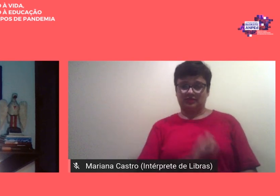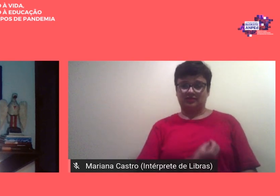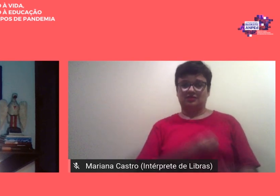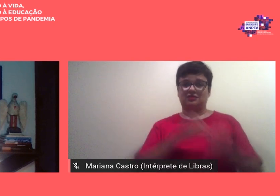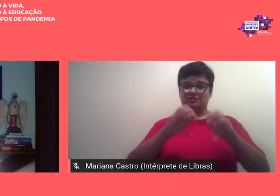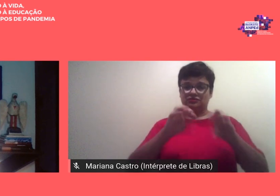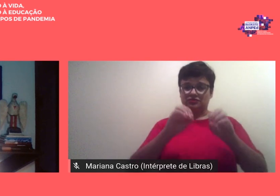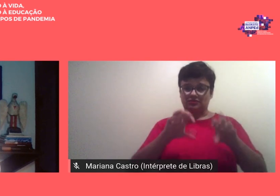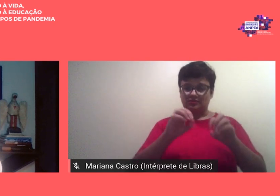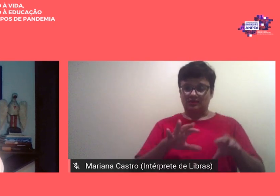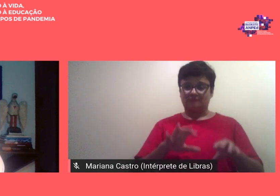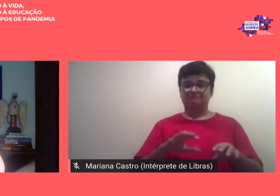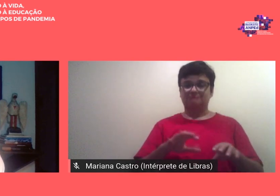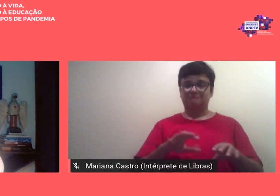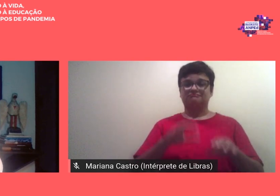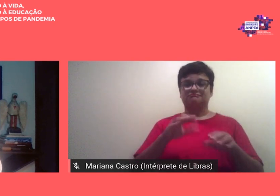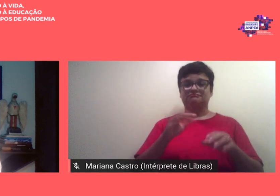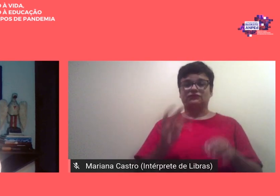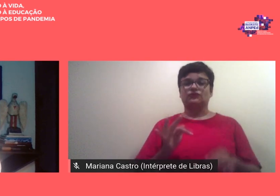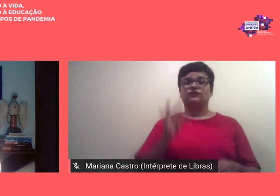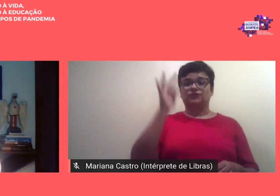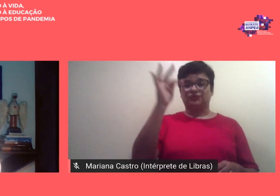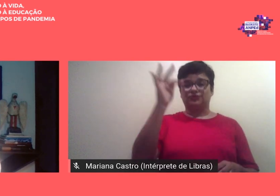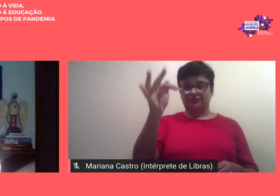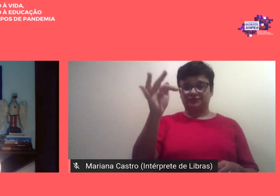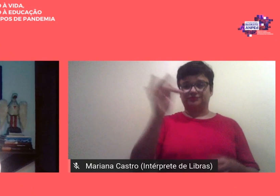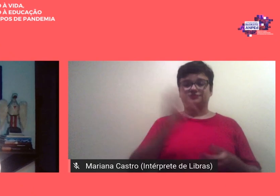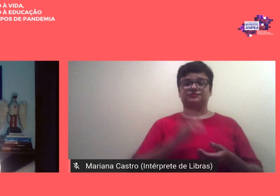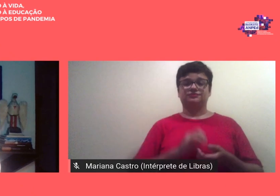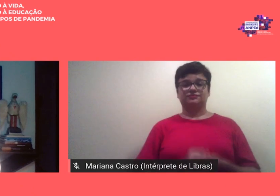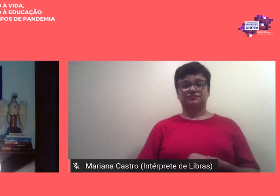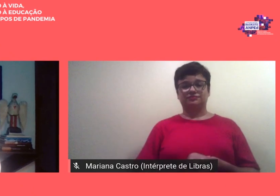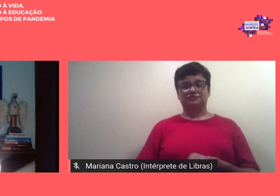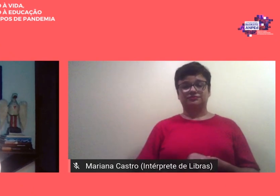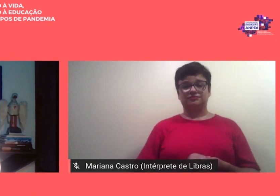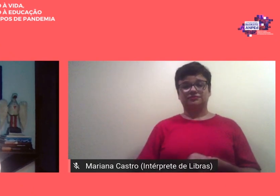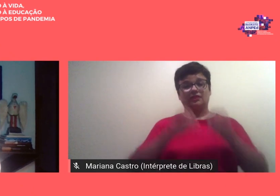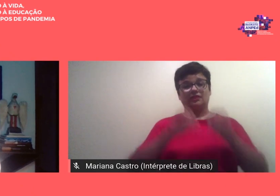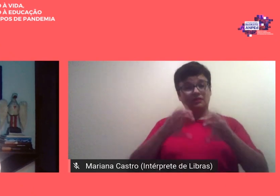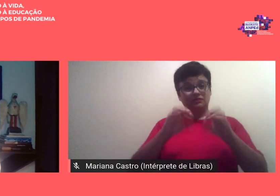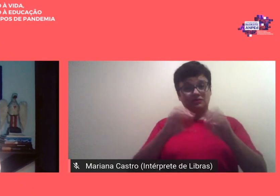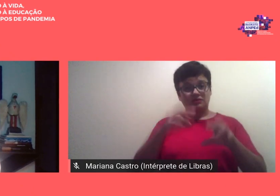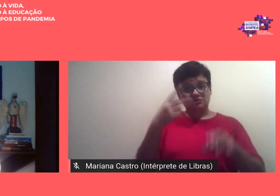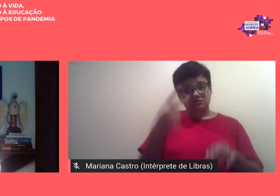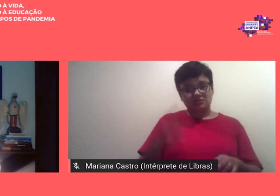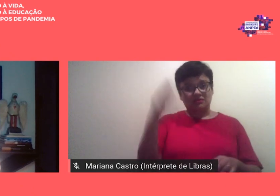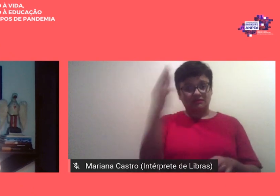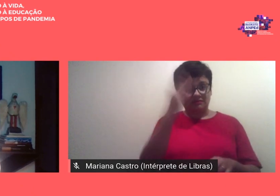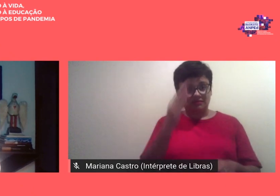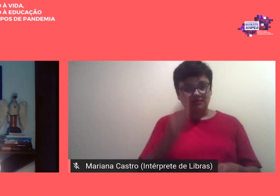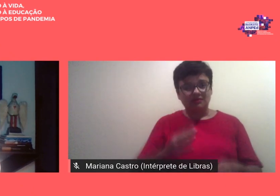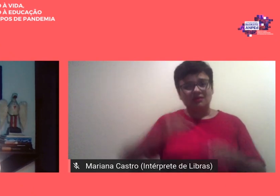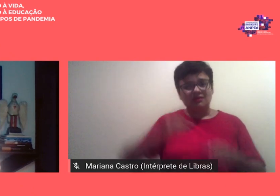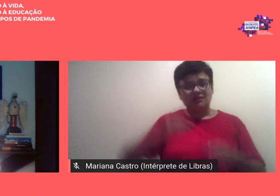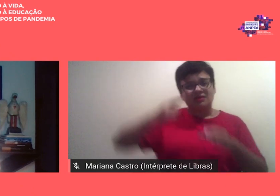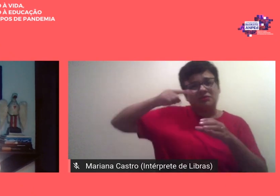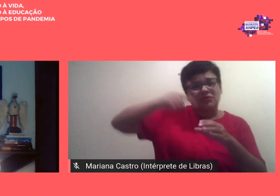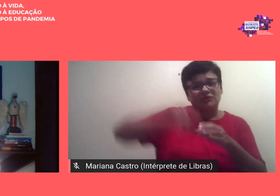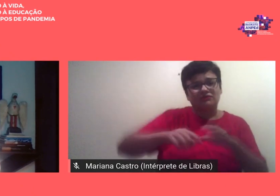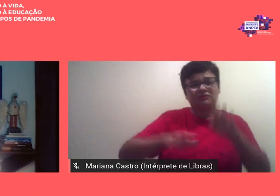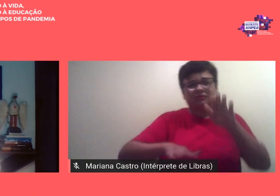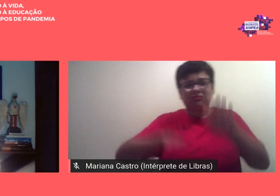educar daqui para frente a educação brasileira profundamente desigual e